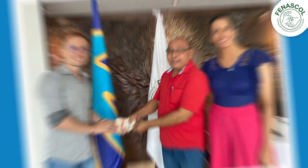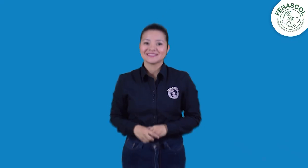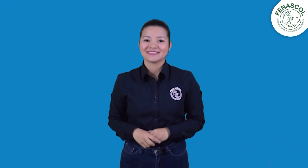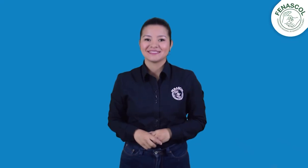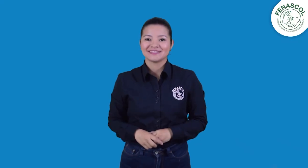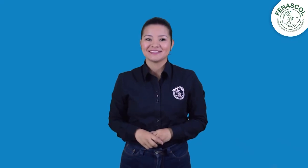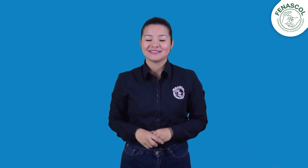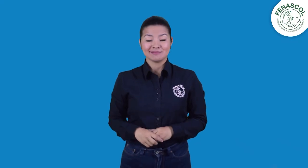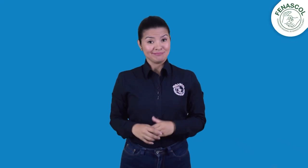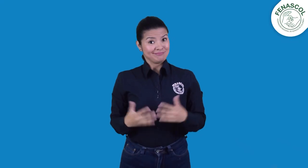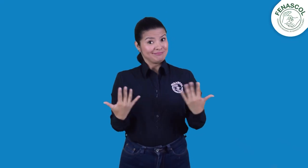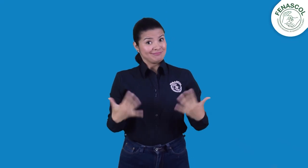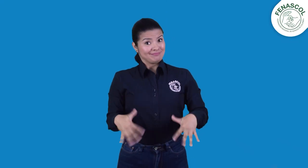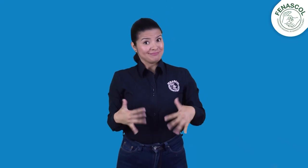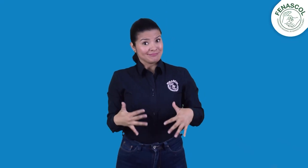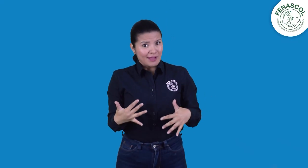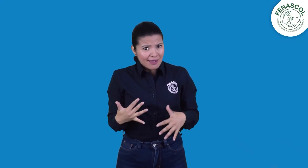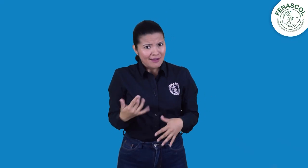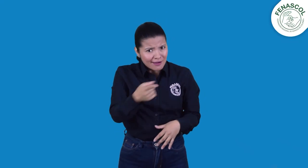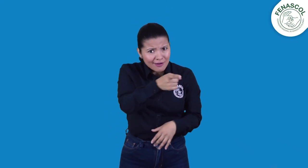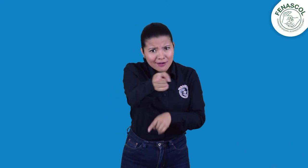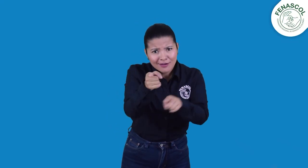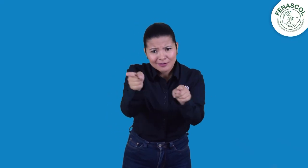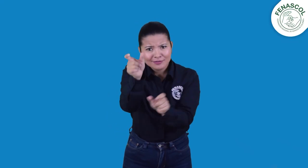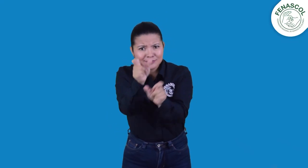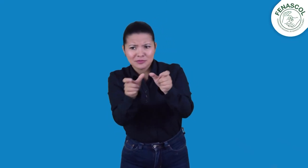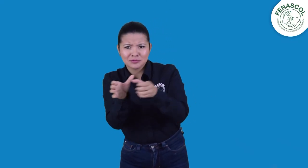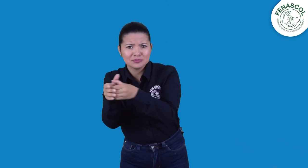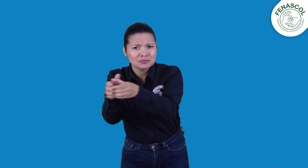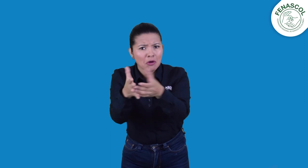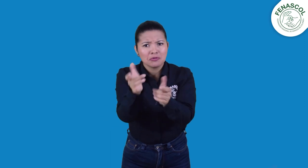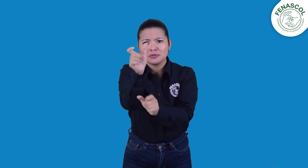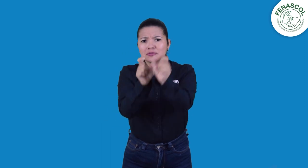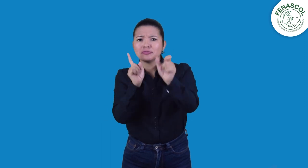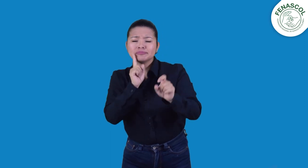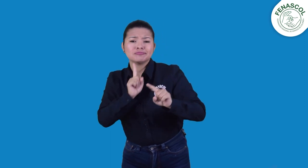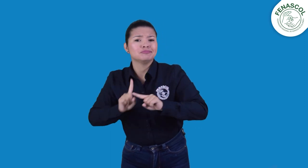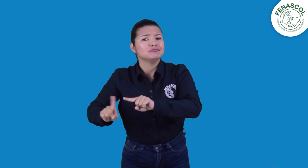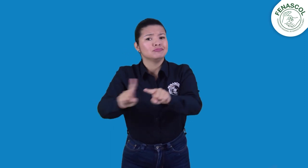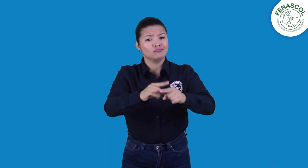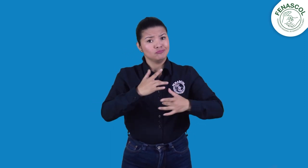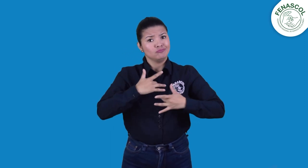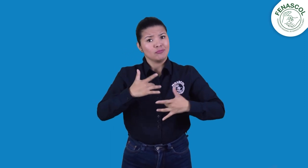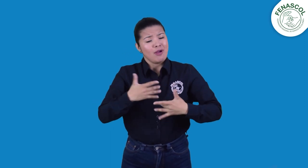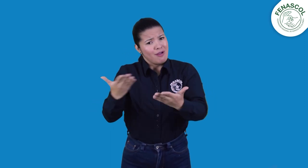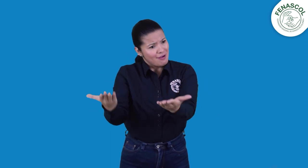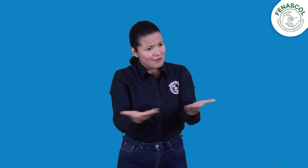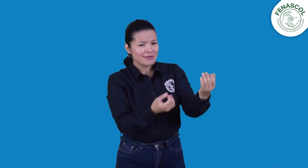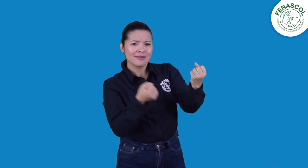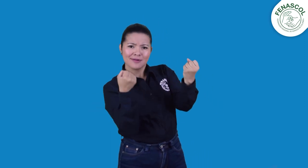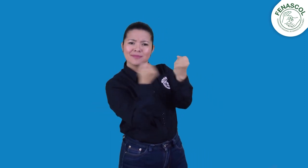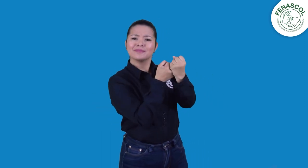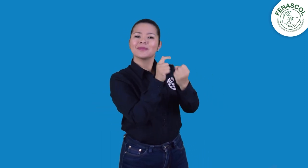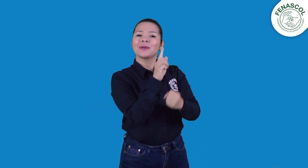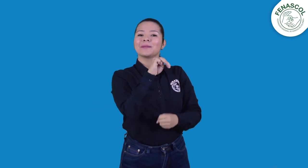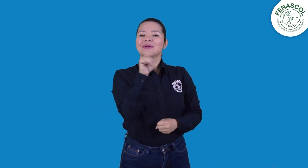Así que si ustedes, asociaciones y personas sordas quieren donar, pueden hacerlo y así apoyar esta campaña de la